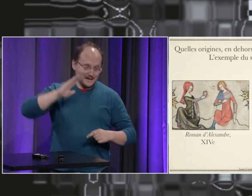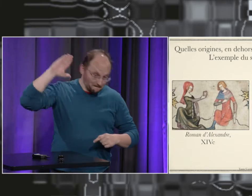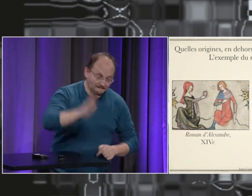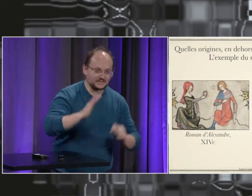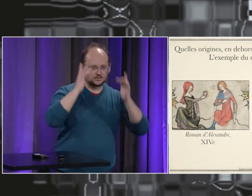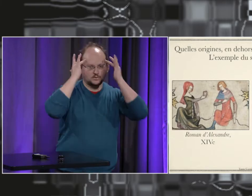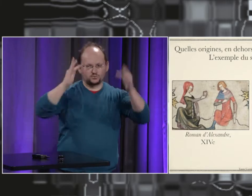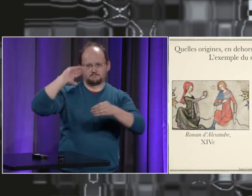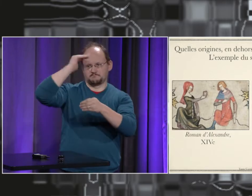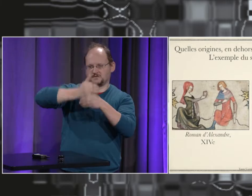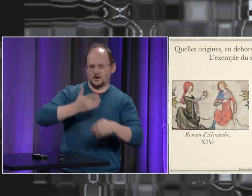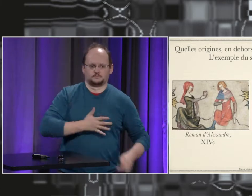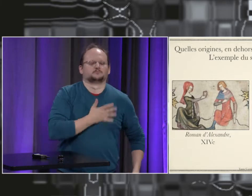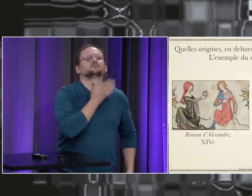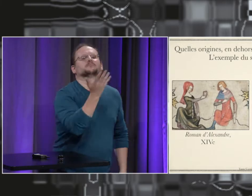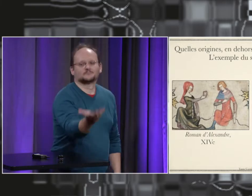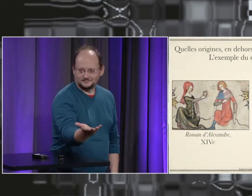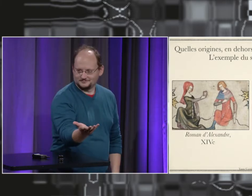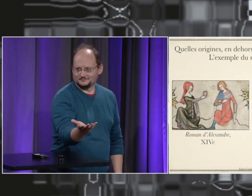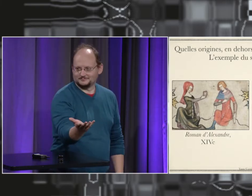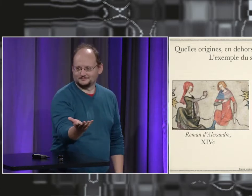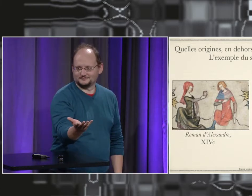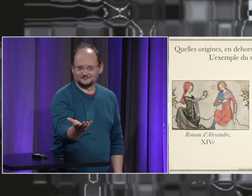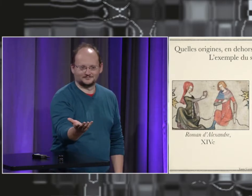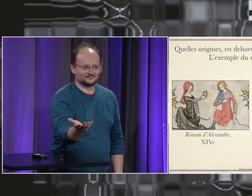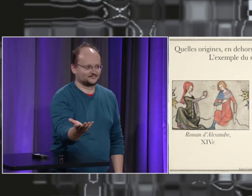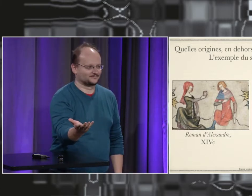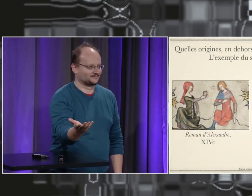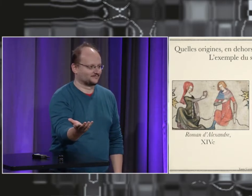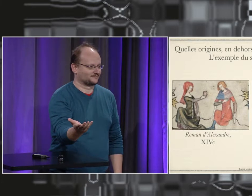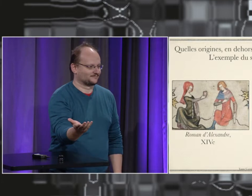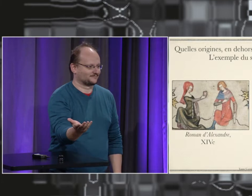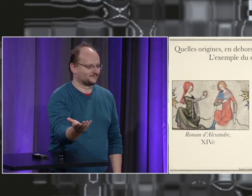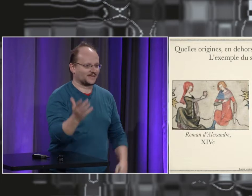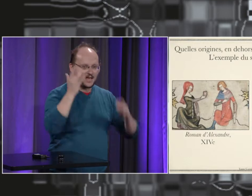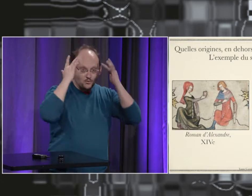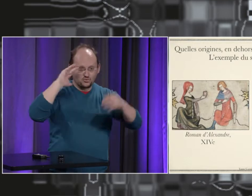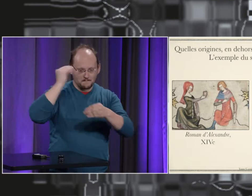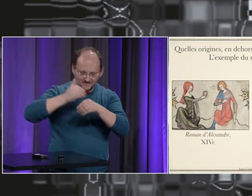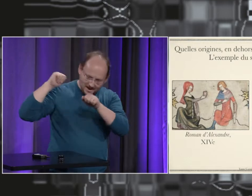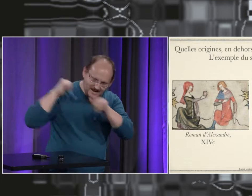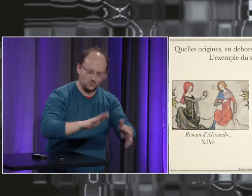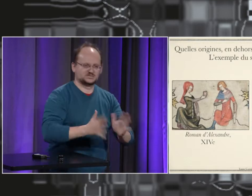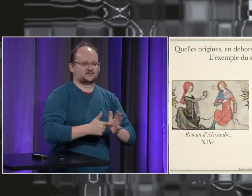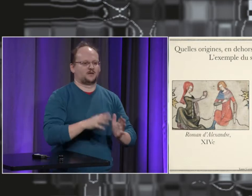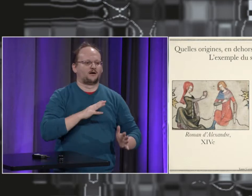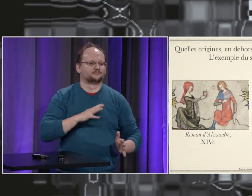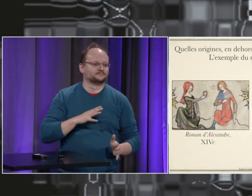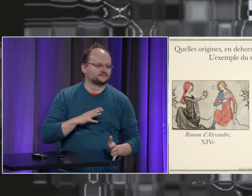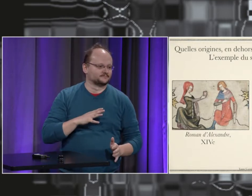d'offrir son cœur. C'est vraiment un signe héritier de la culture moyenne âgeuse où on